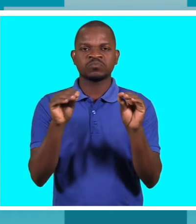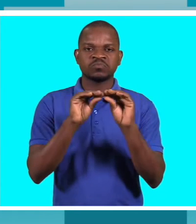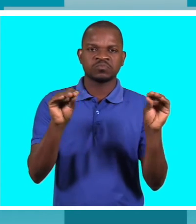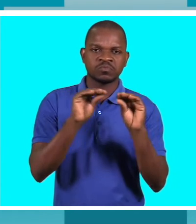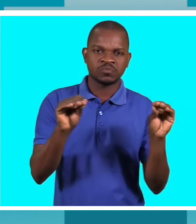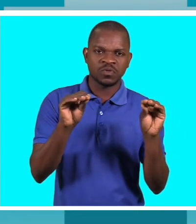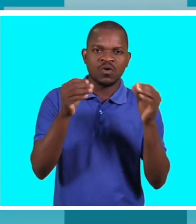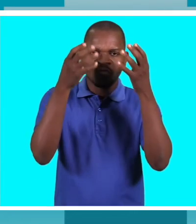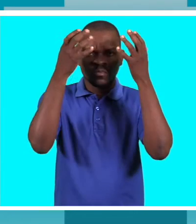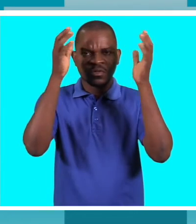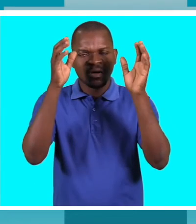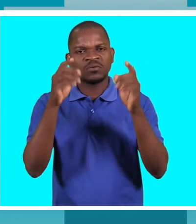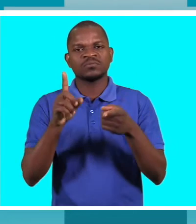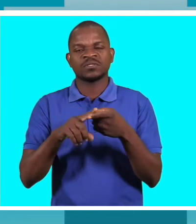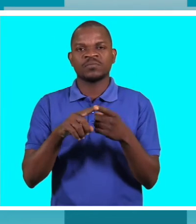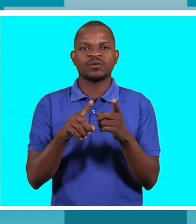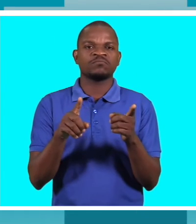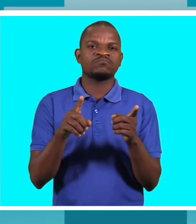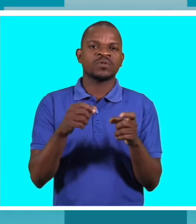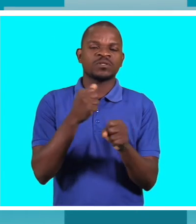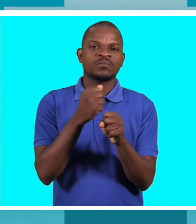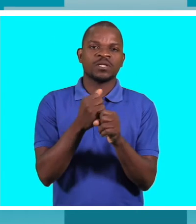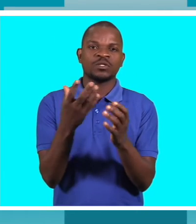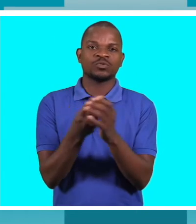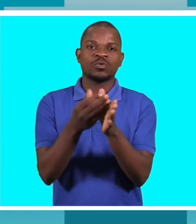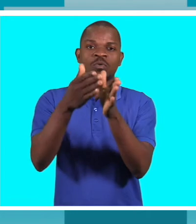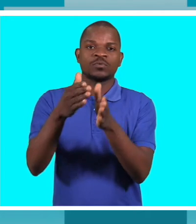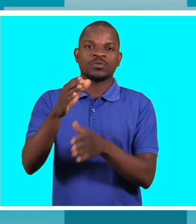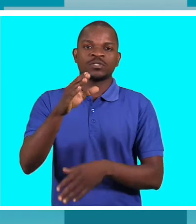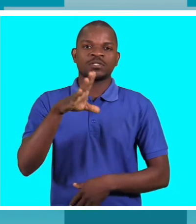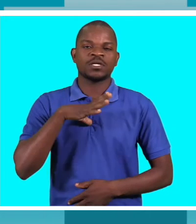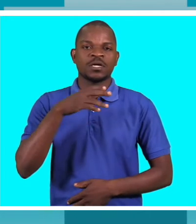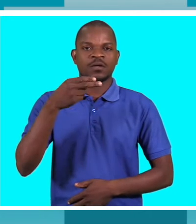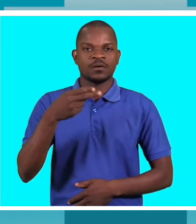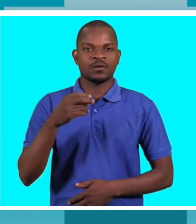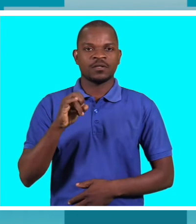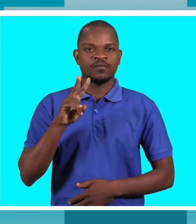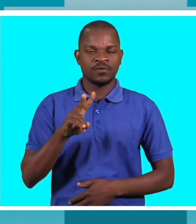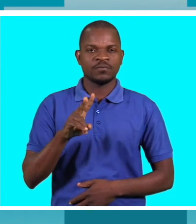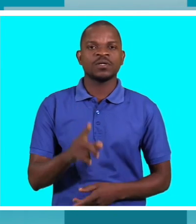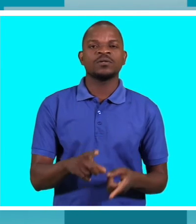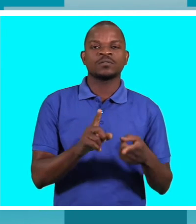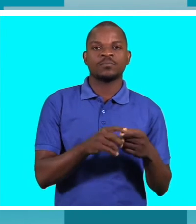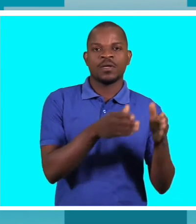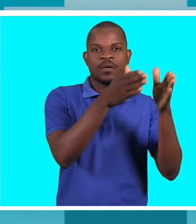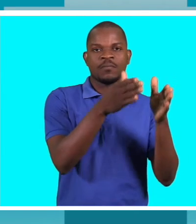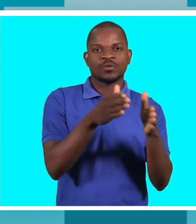intervenções específicas às pessoas vivendo com HIV e SIDA e deficiência. É